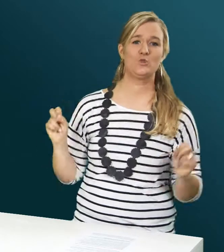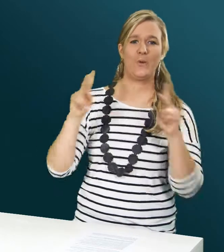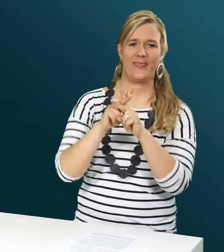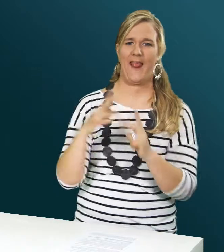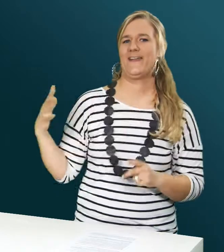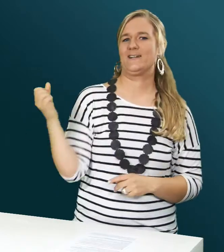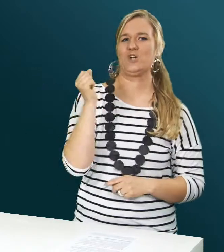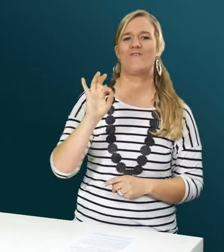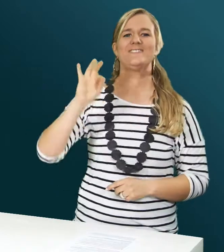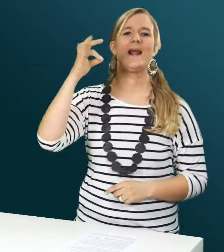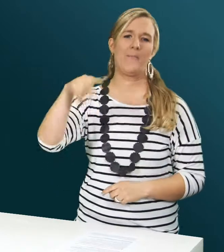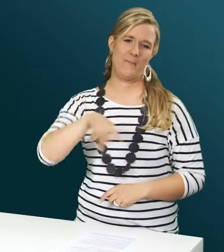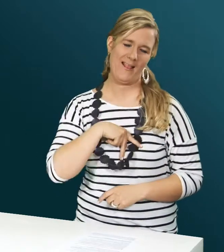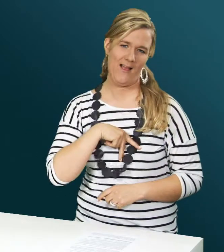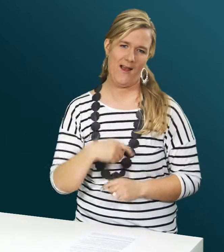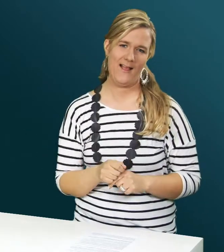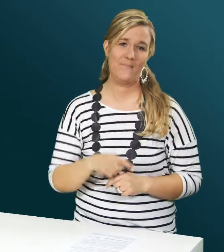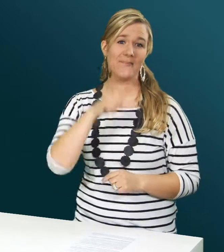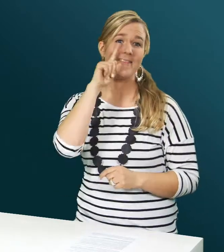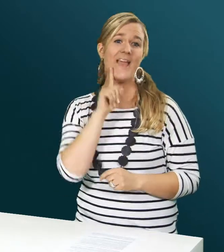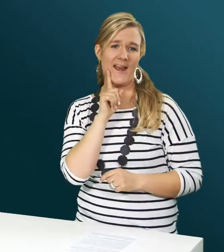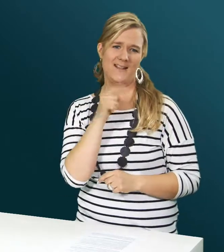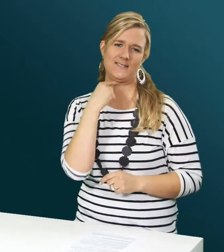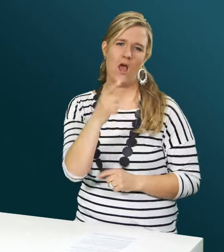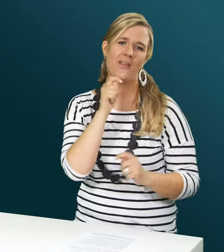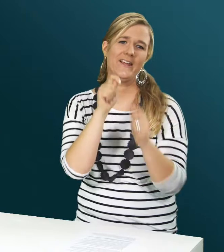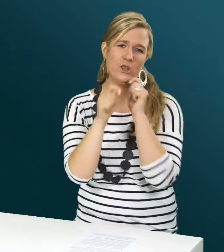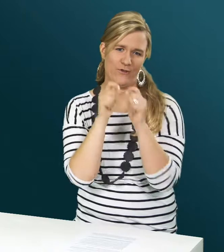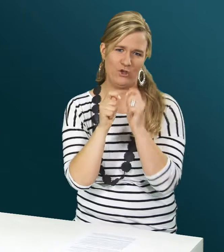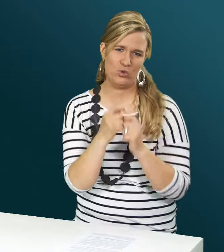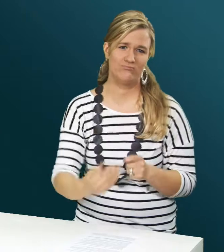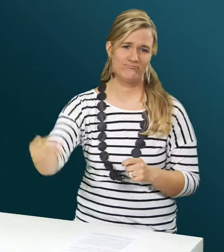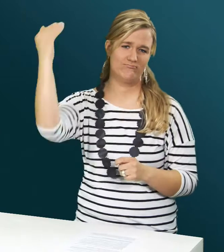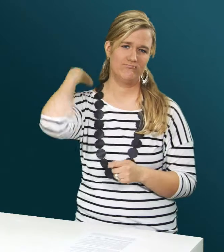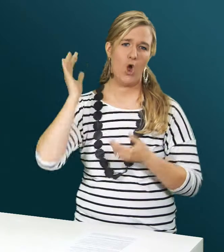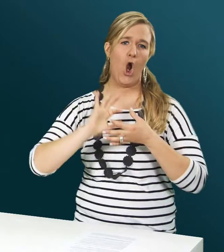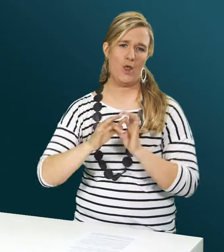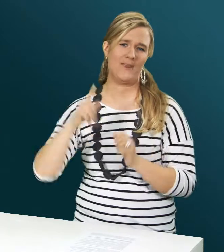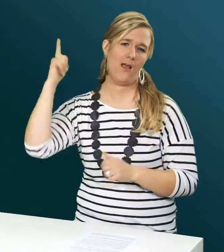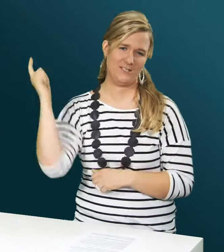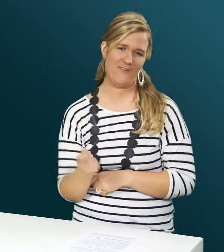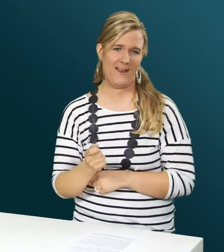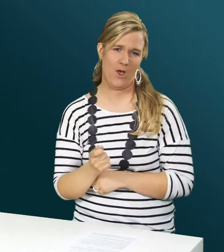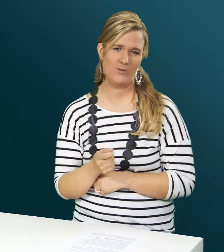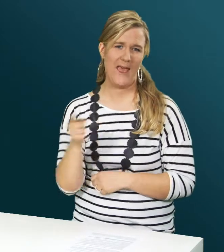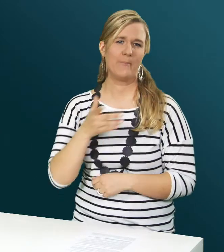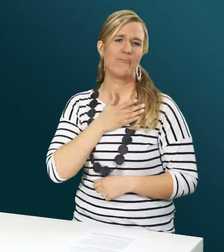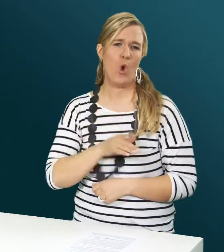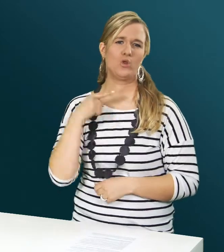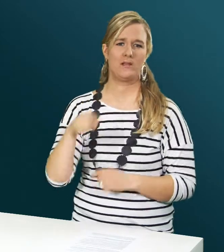2000 in Sydney die Silbermedaille. Terence sagte damals im Interview, dass er dem Land Südafrika zeigen möchte,